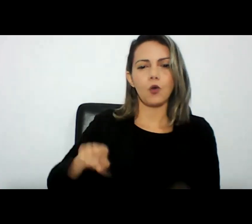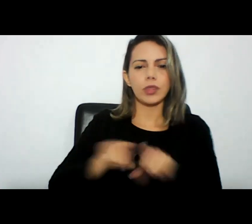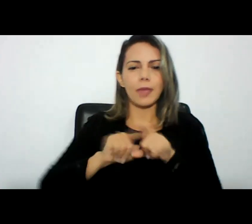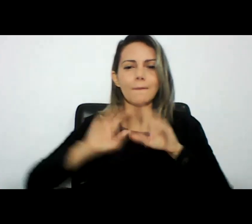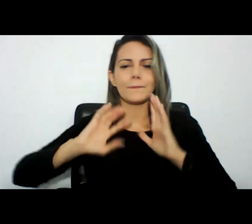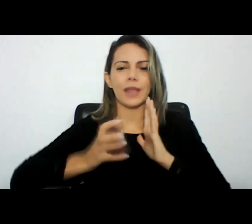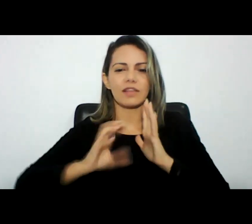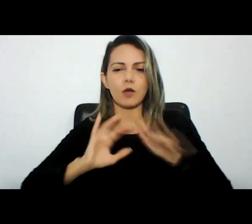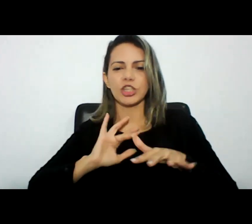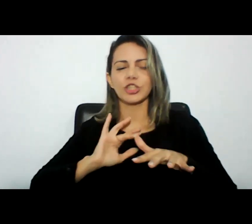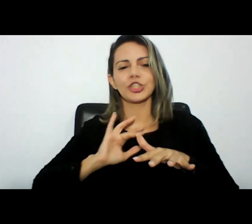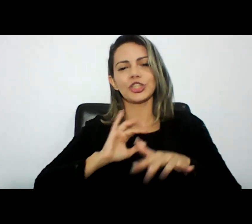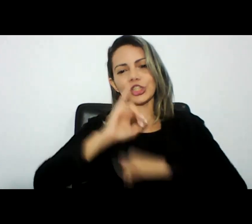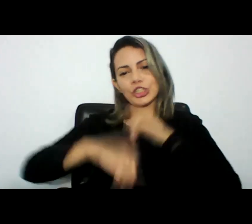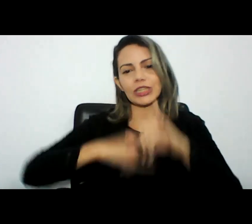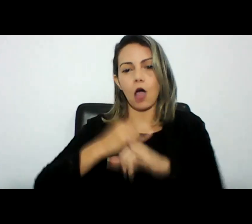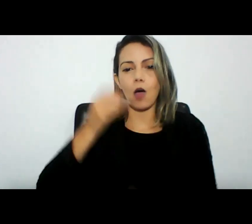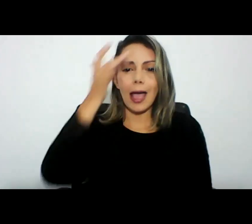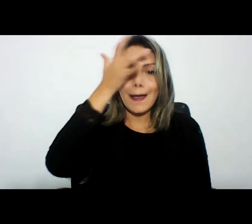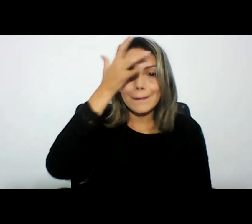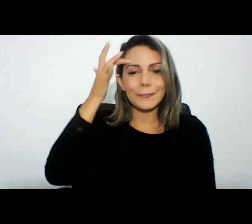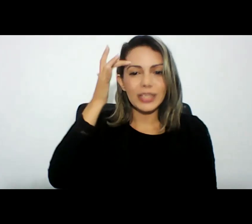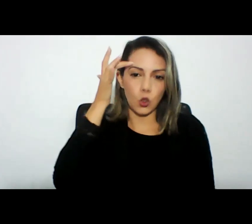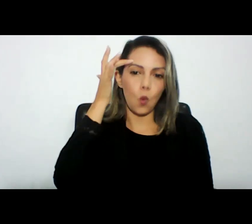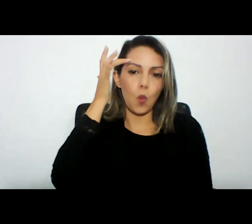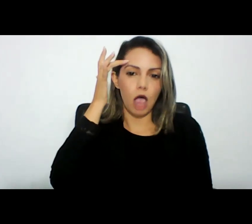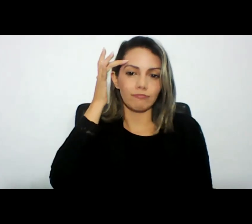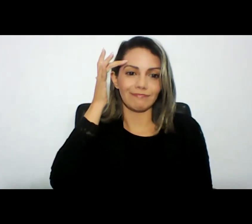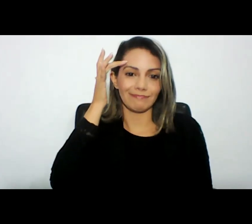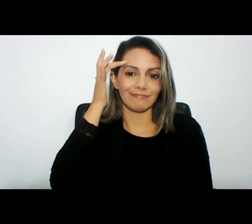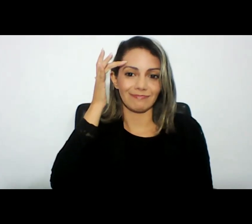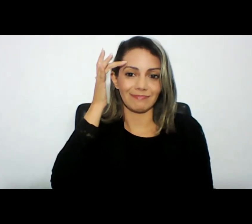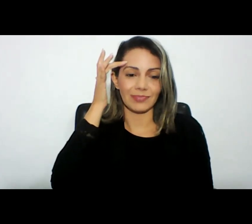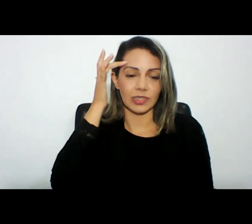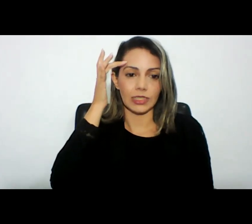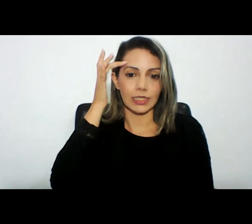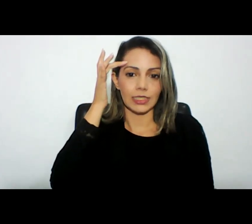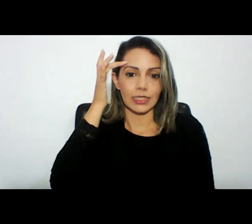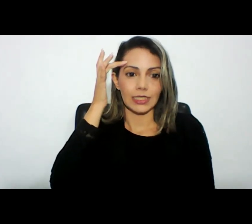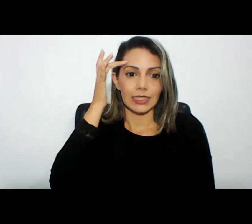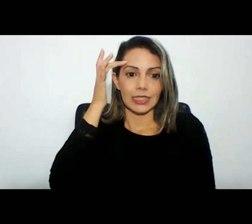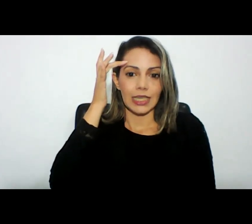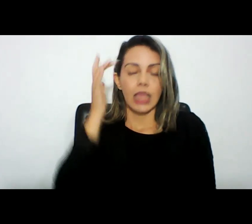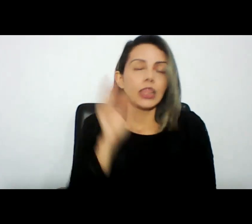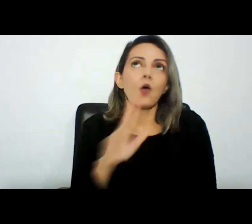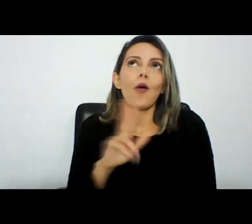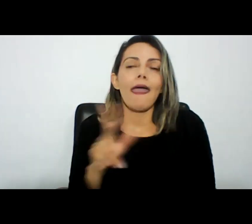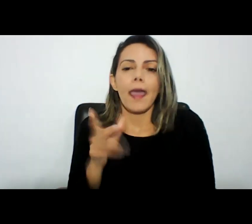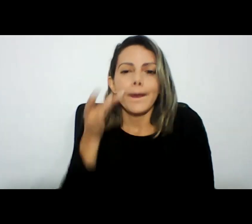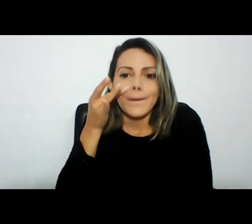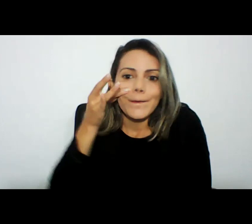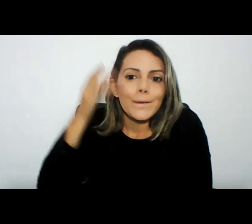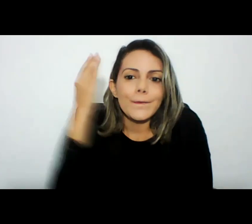digitais, onde a própria, e isso é muito interessante no olhar do juiz, não é uma prova